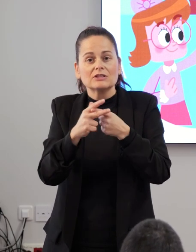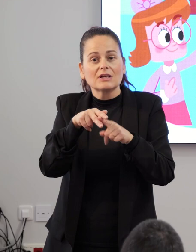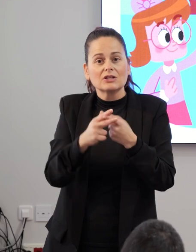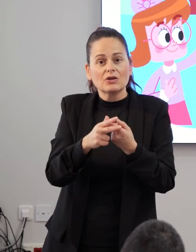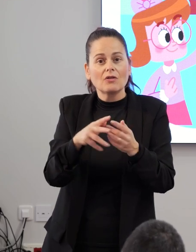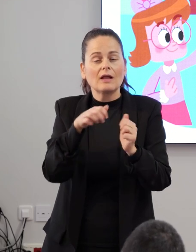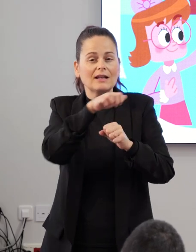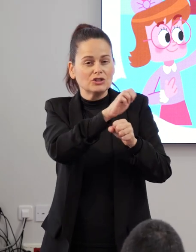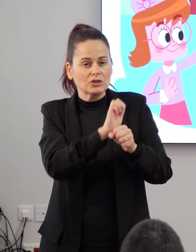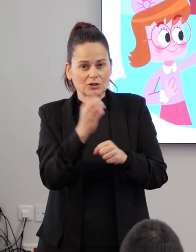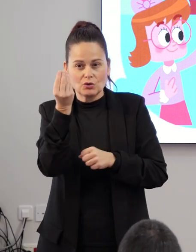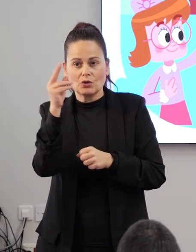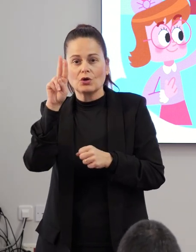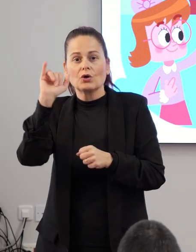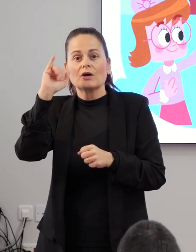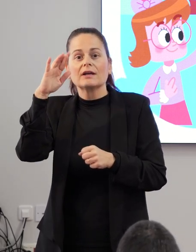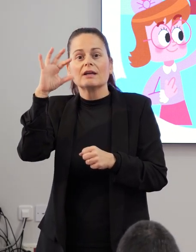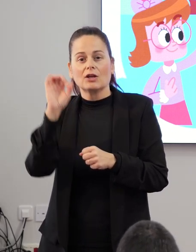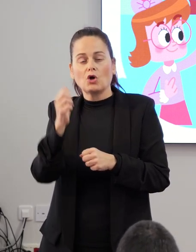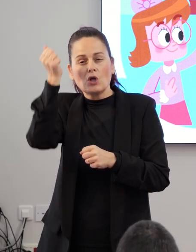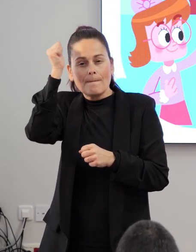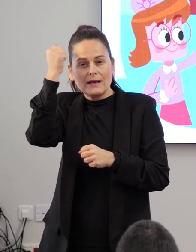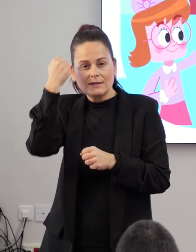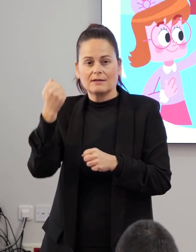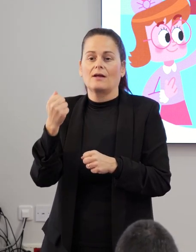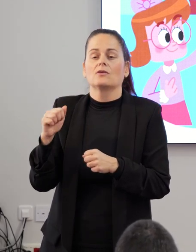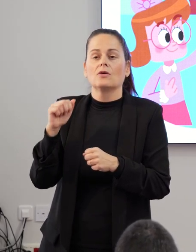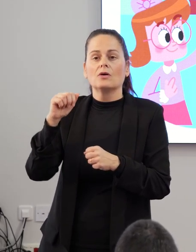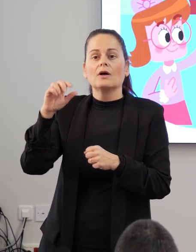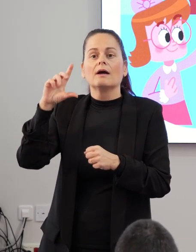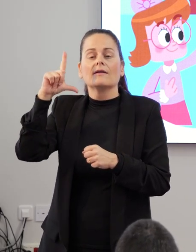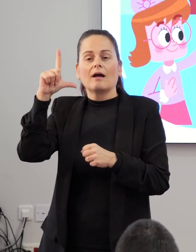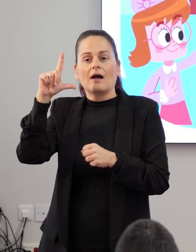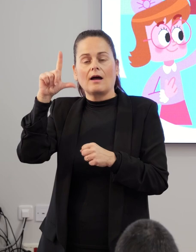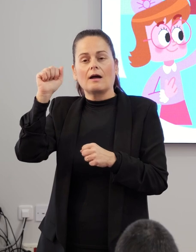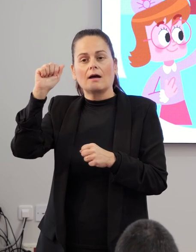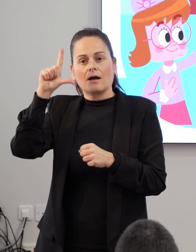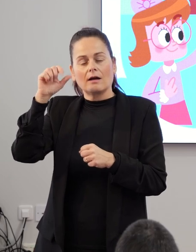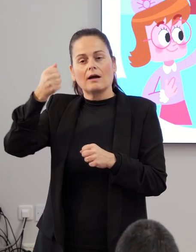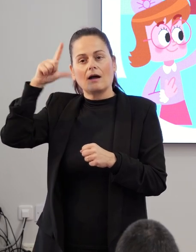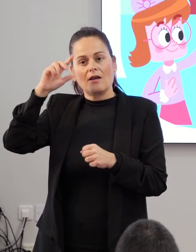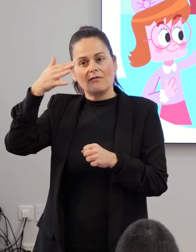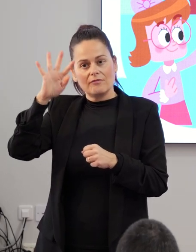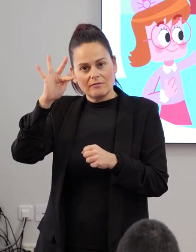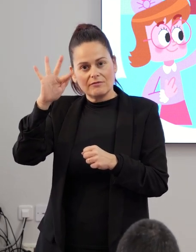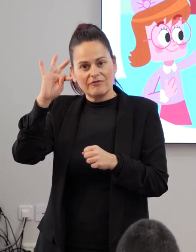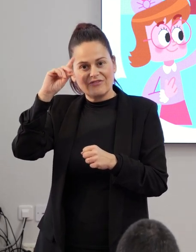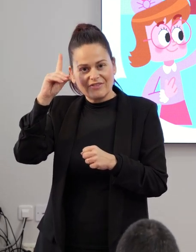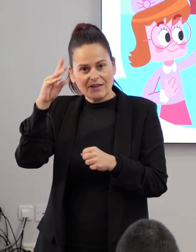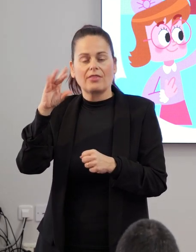escultor Juan José Quirós y el paleontólogo Alfredo Castilla-Guandosel. También tenemos el taller